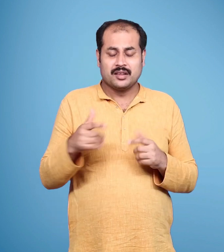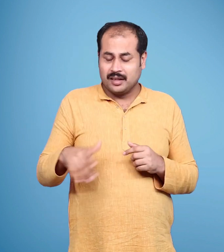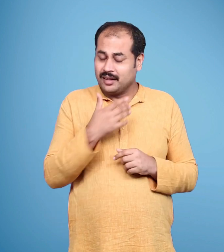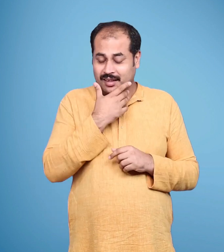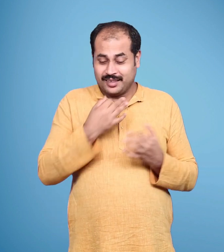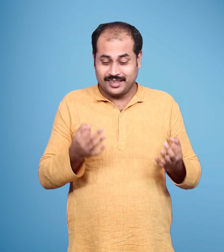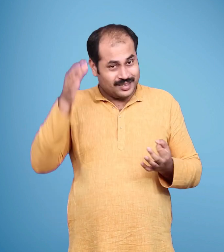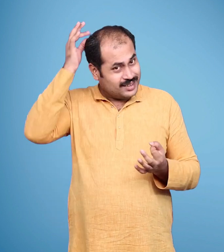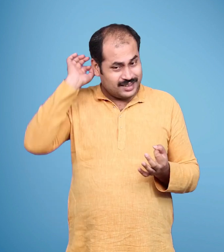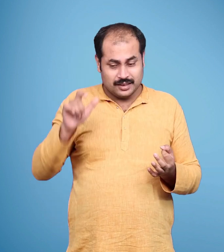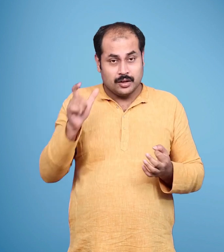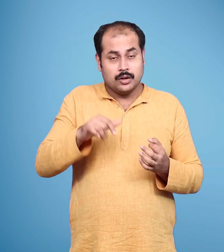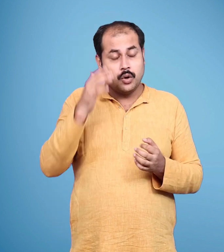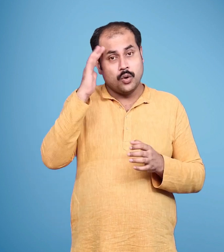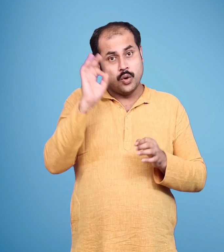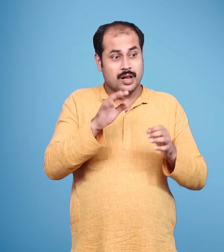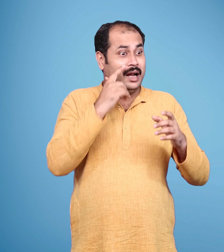खाली सिंगहासन की खत्रों से वे परिचित थे